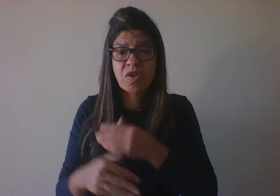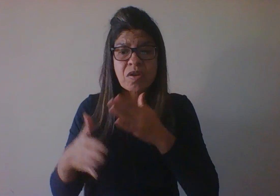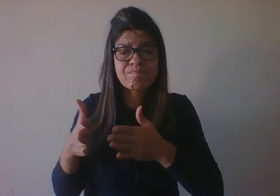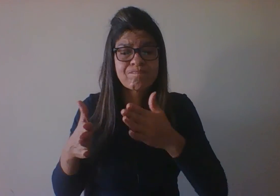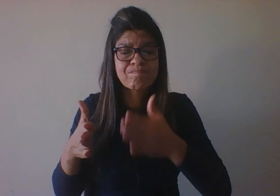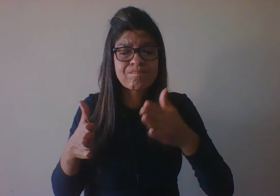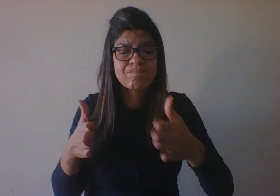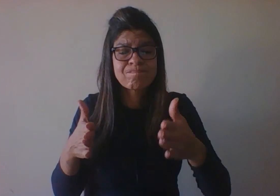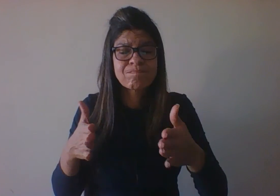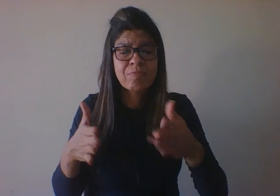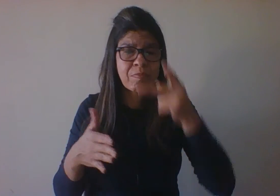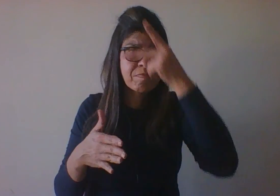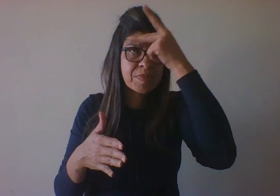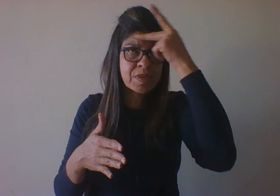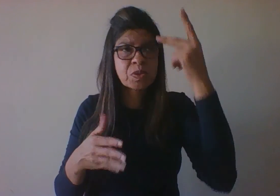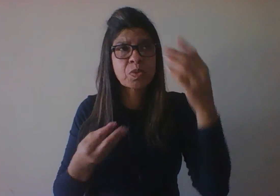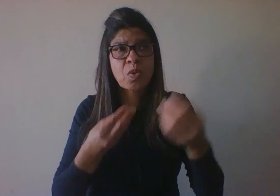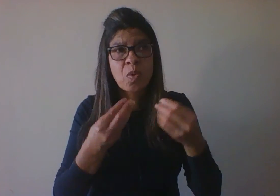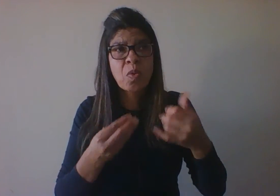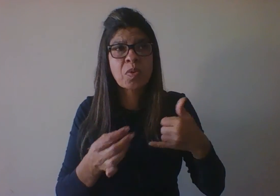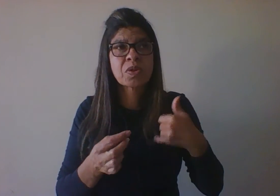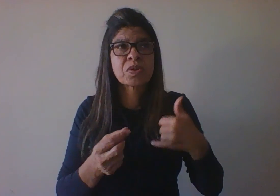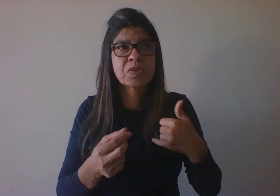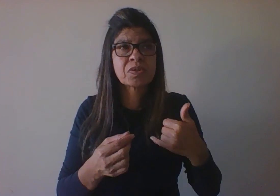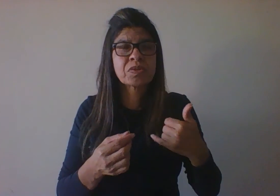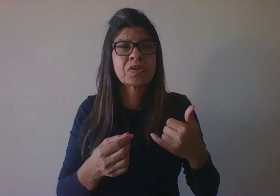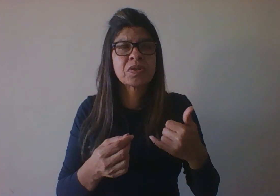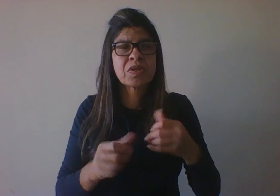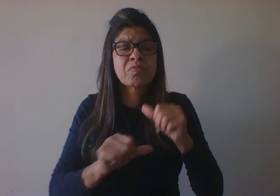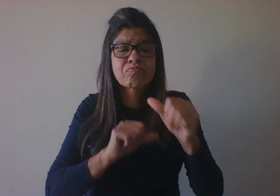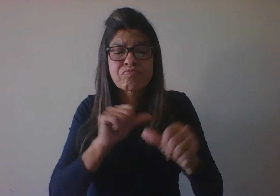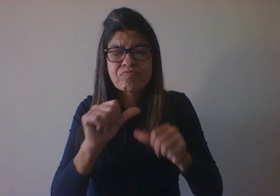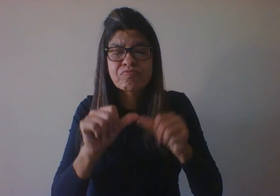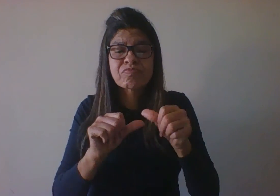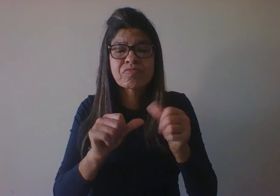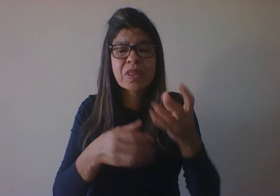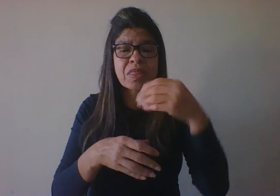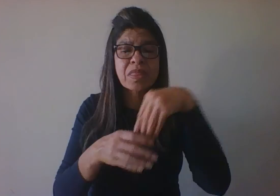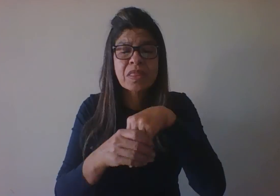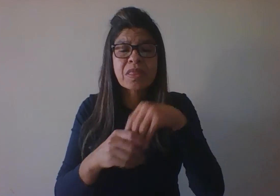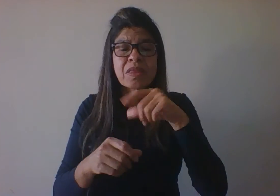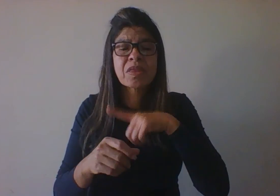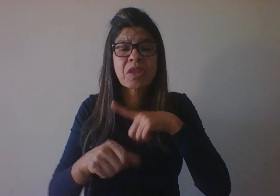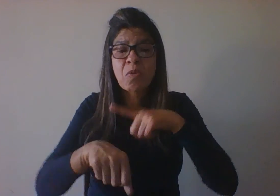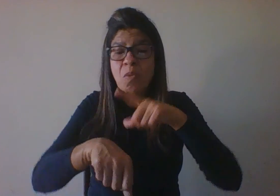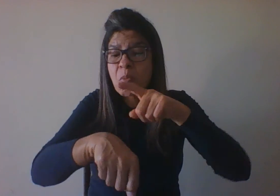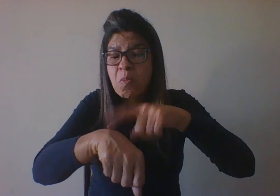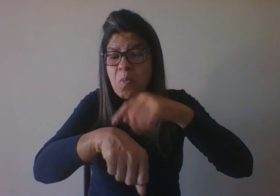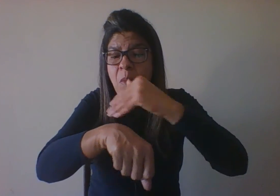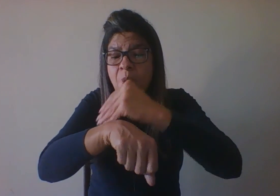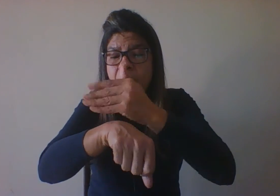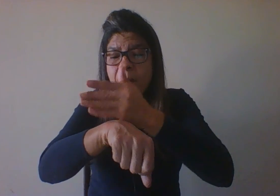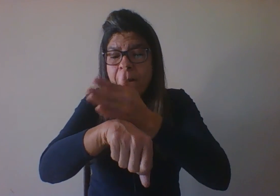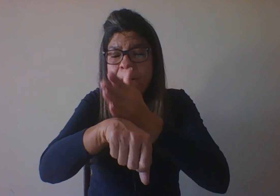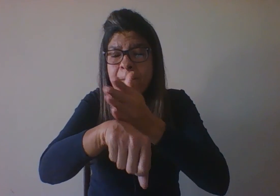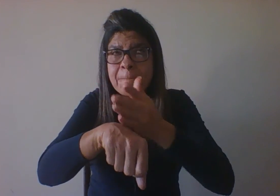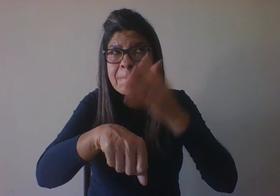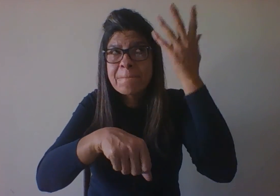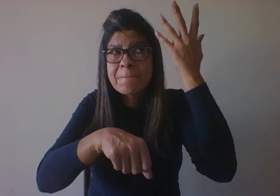estudadas estão matizadas pelo momento que ocorrem, mostrando frequentemente uma estreita dependência em